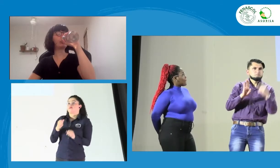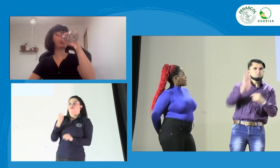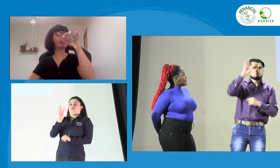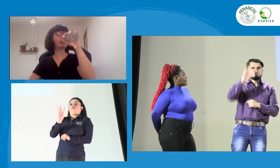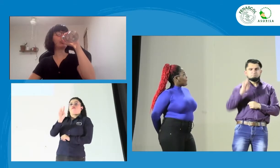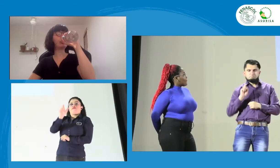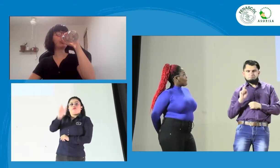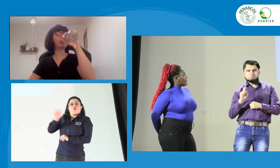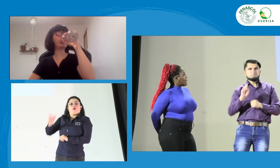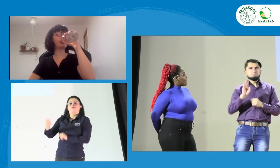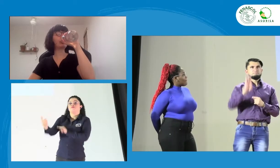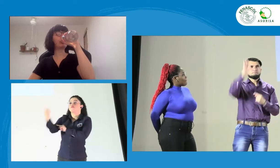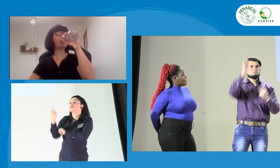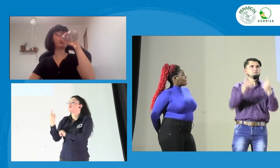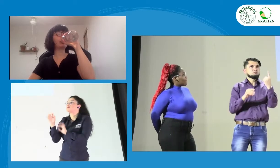escenario. Y una persona por Zoom.